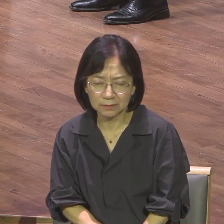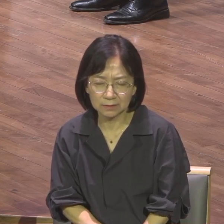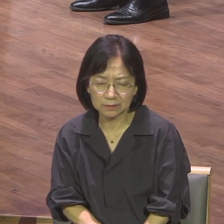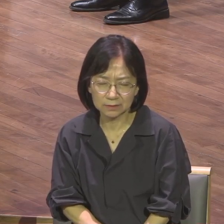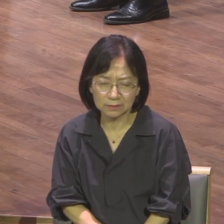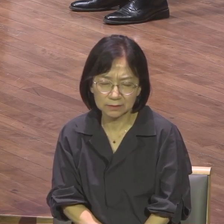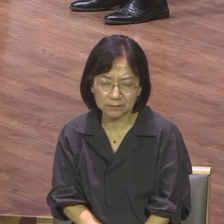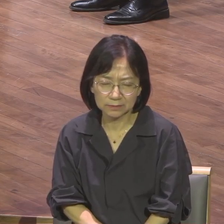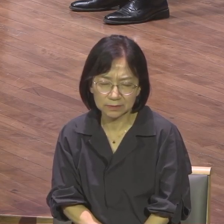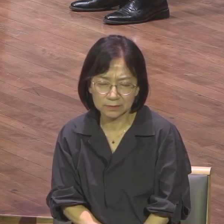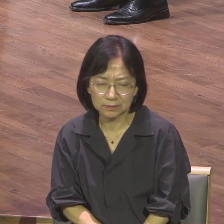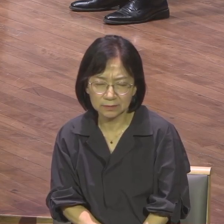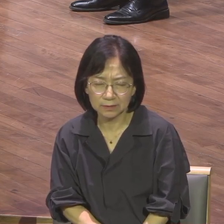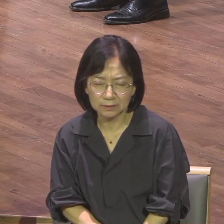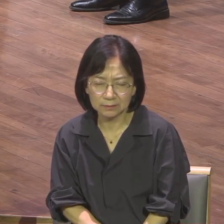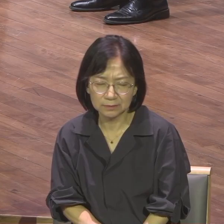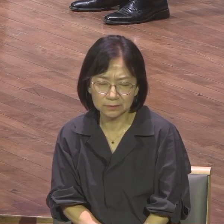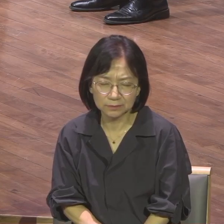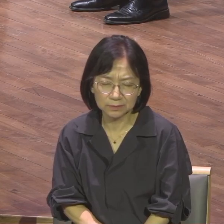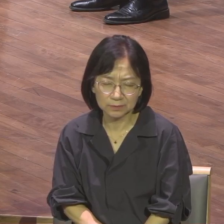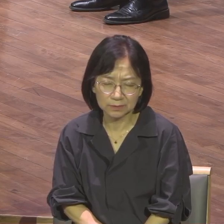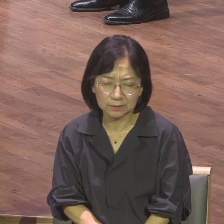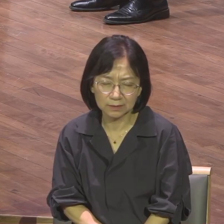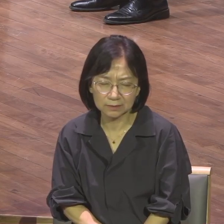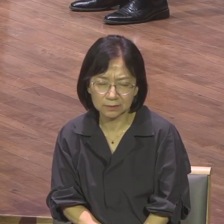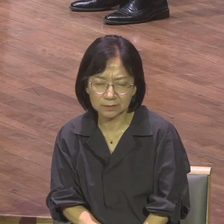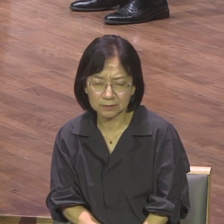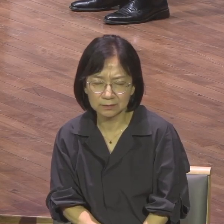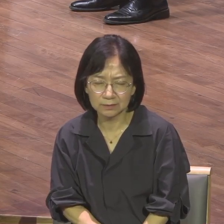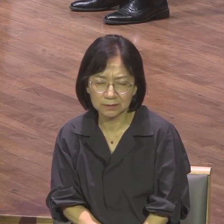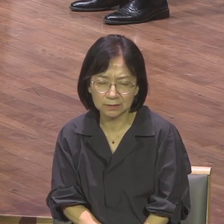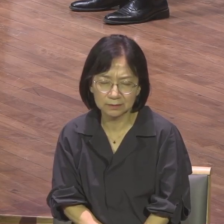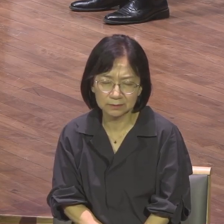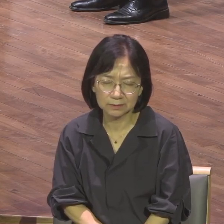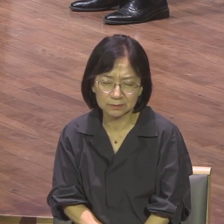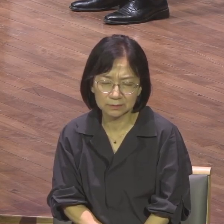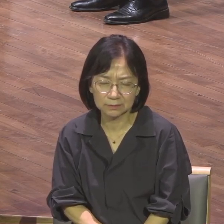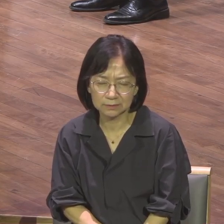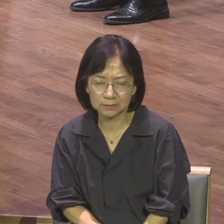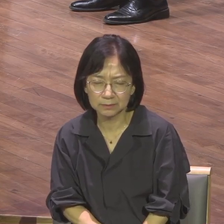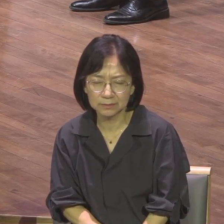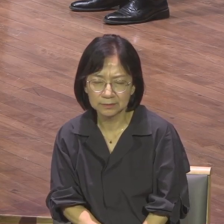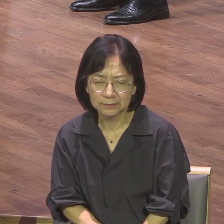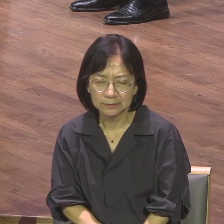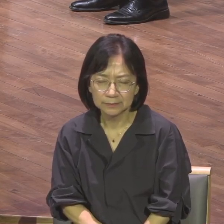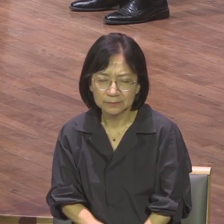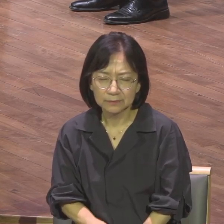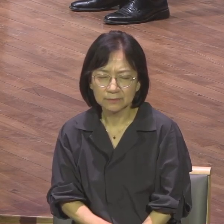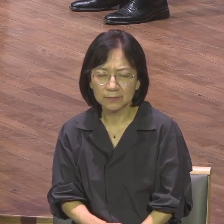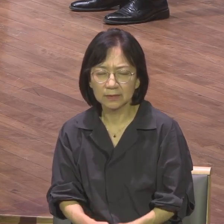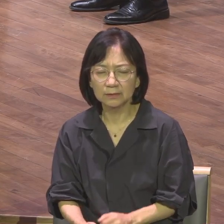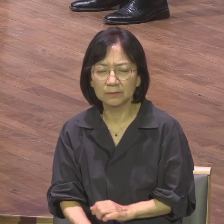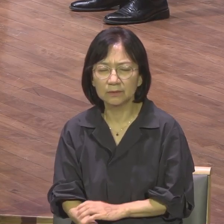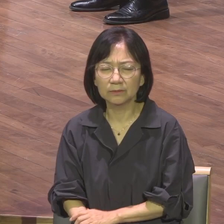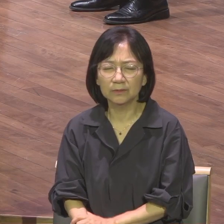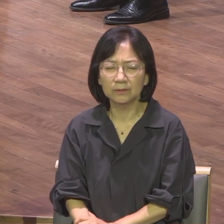질병에 무너지지 않게 하시고 오신 예수 그리스도 요원아파의 하나님께서 그 질병을 치료하시고 그 불쌍을